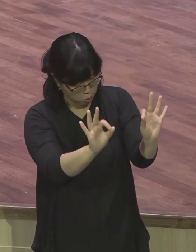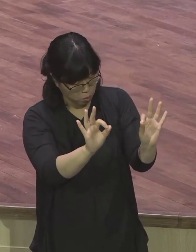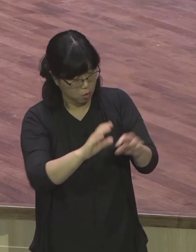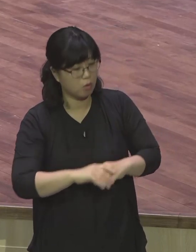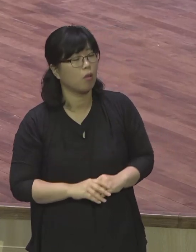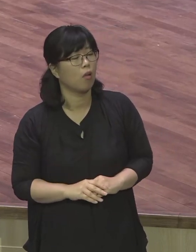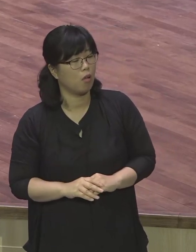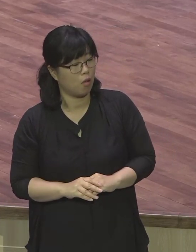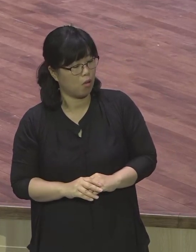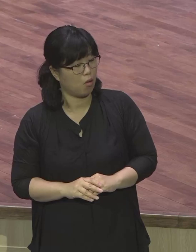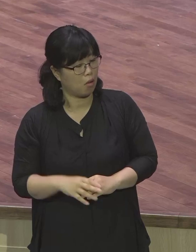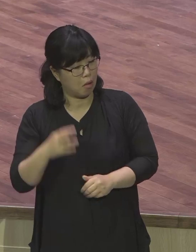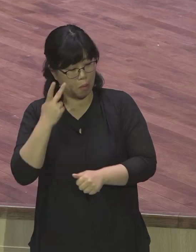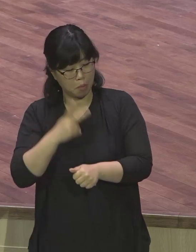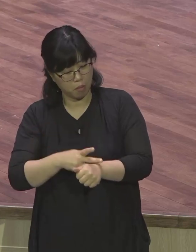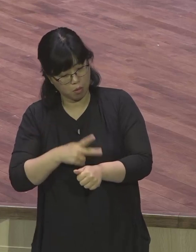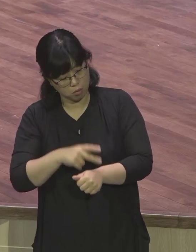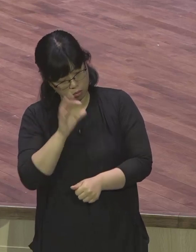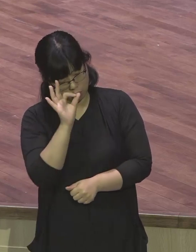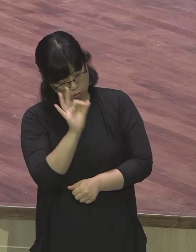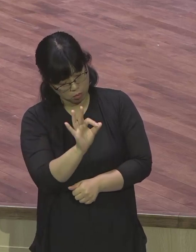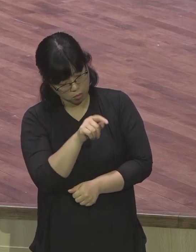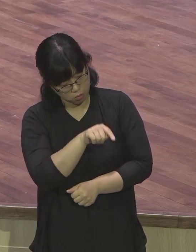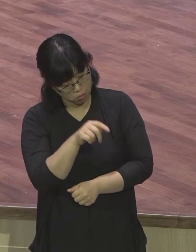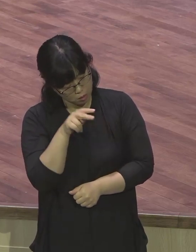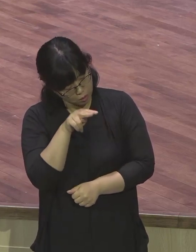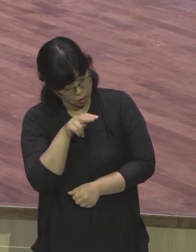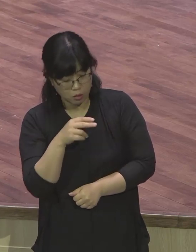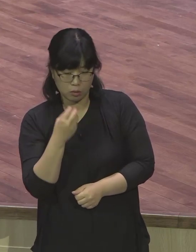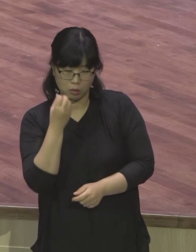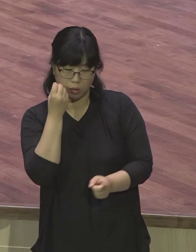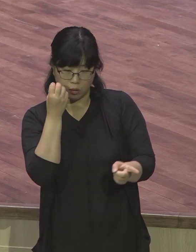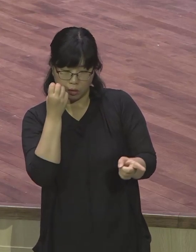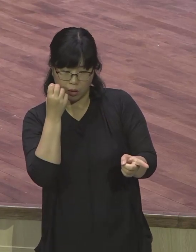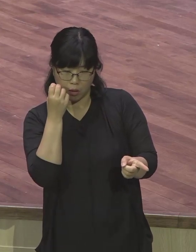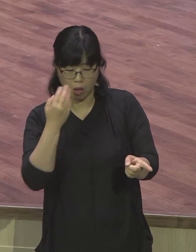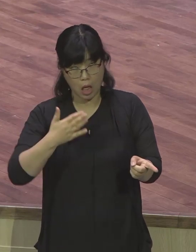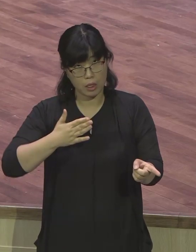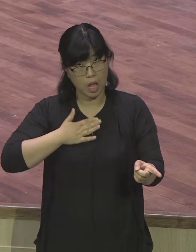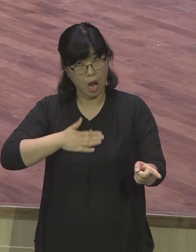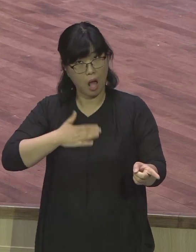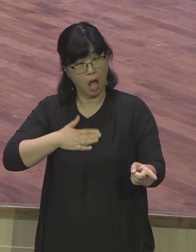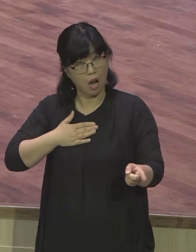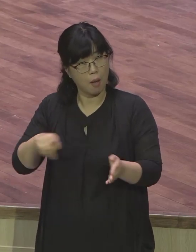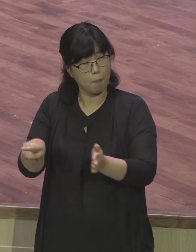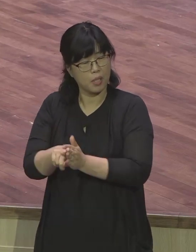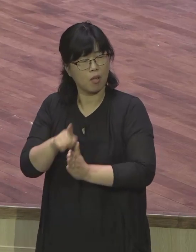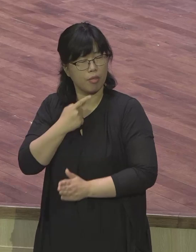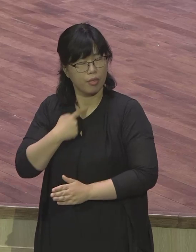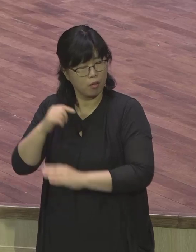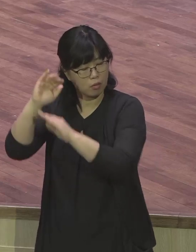이 현장에서 무엇인가 내가 알고 있는 일과 성경이 맞지 않다고 의문을 가지고